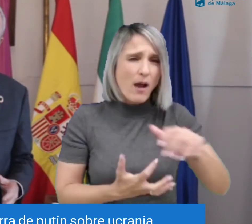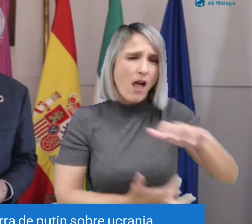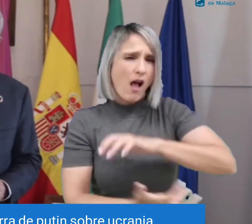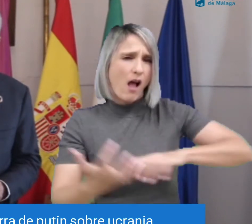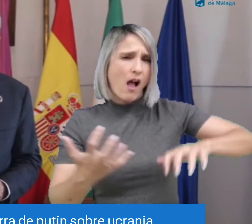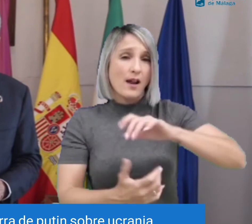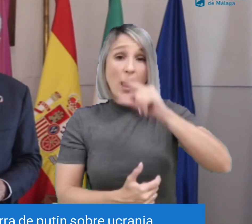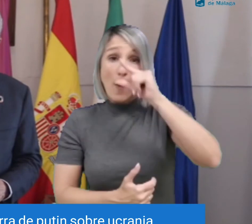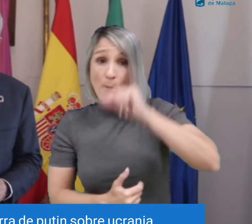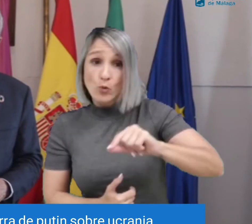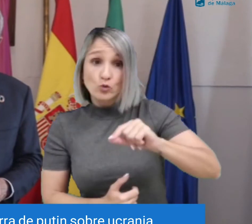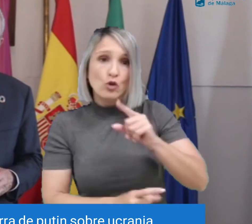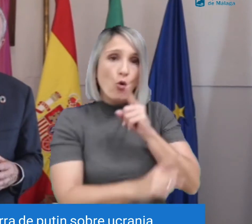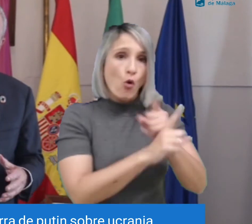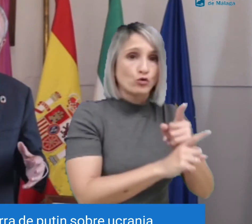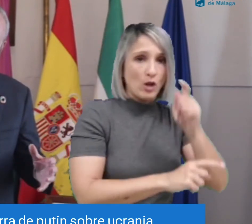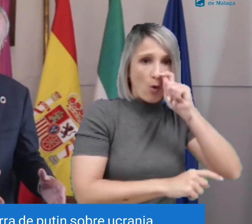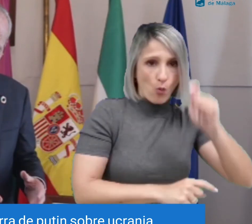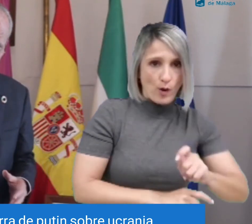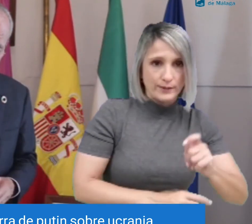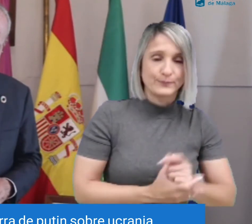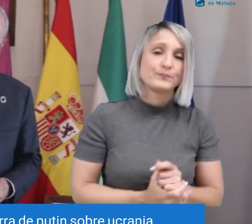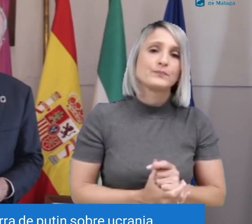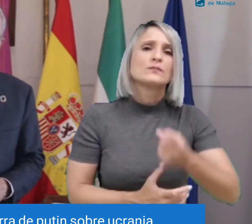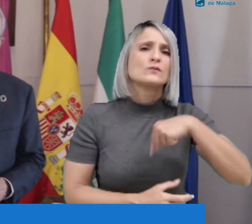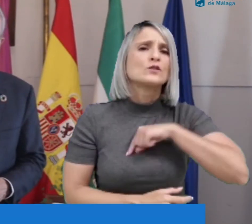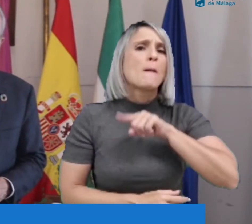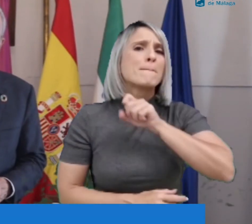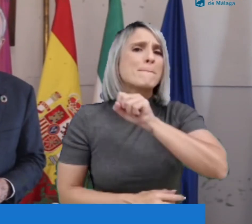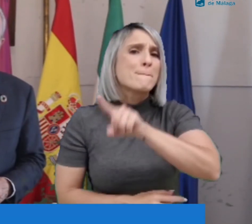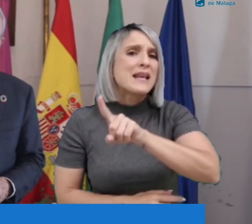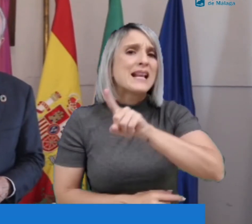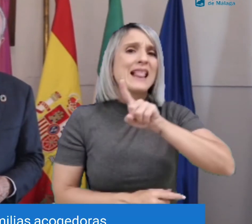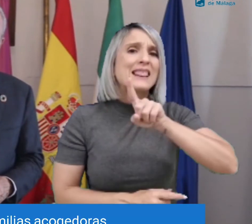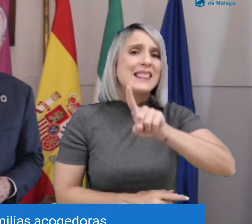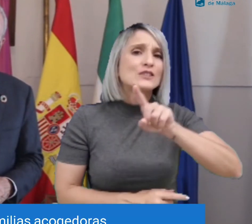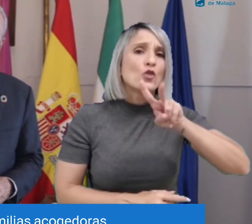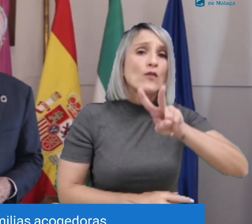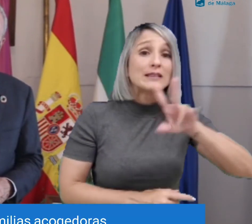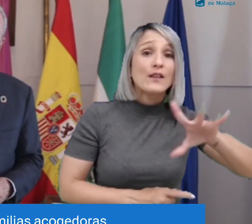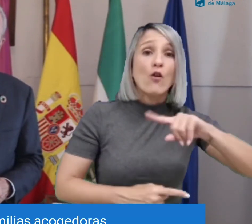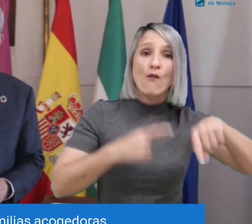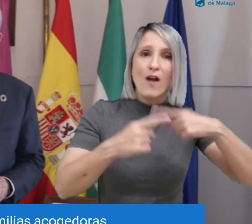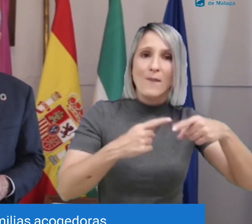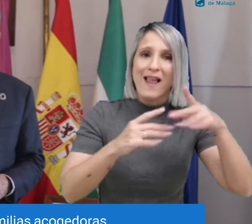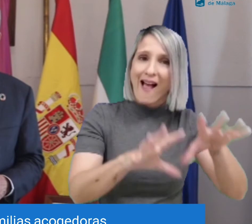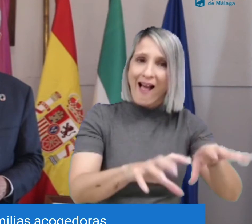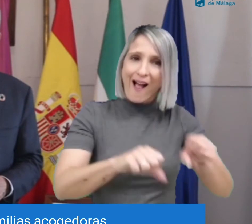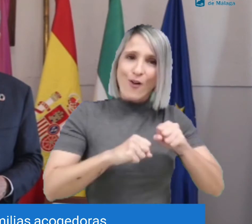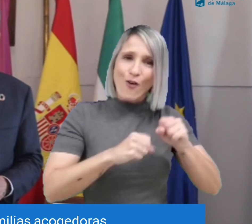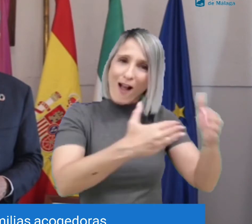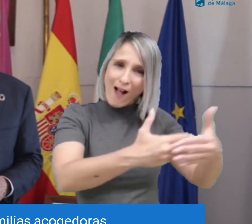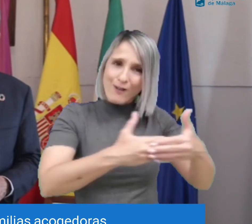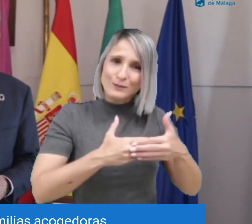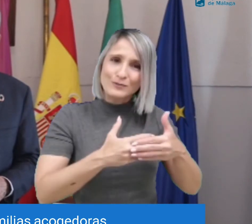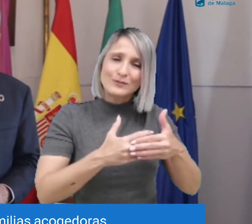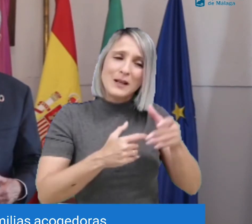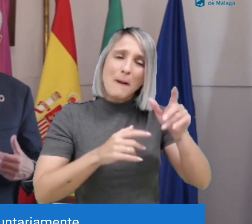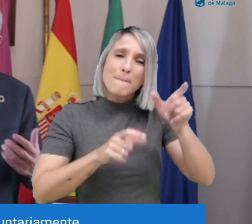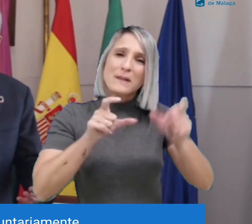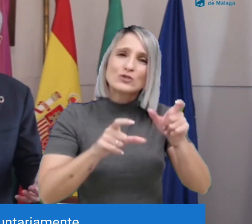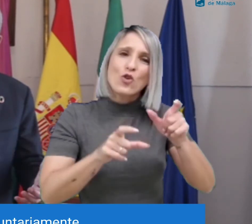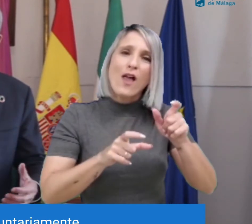semanas de guerra de Putin sobre Ucrania. Tenemos 1.125 familias